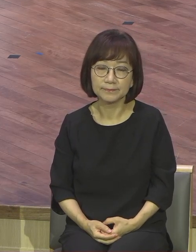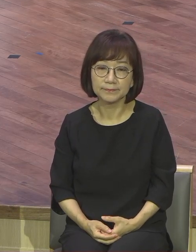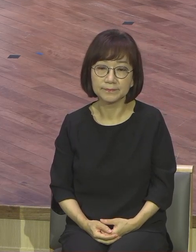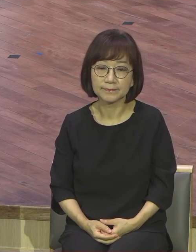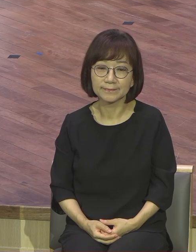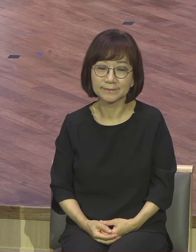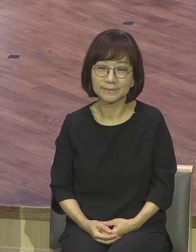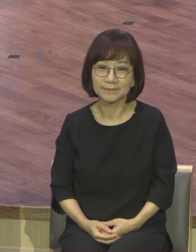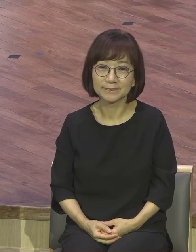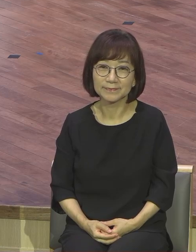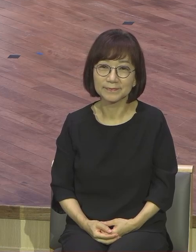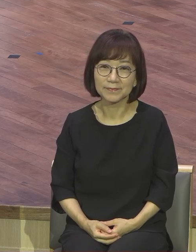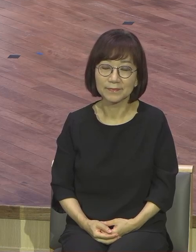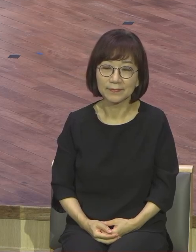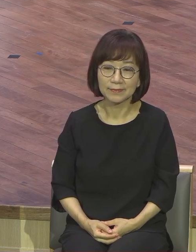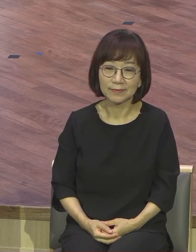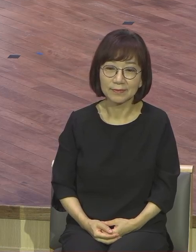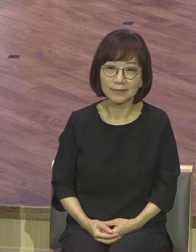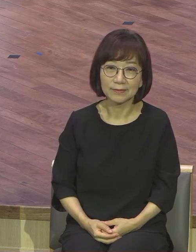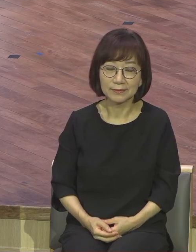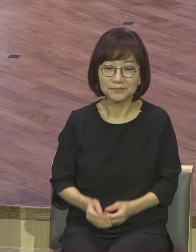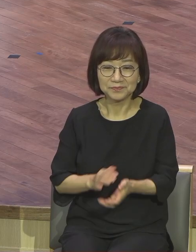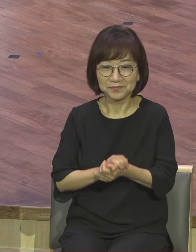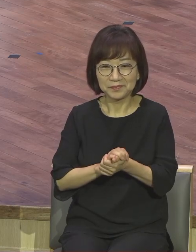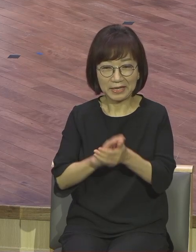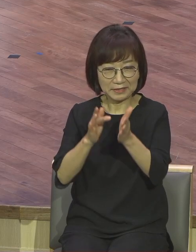얼마든지 인간적인 연애서에 보면